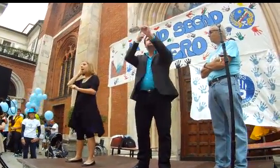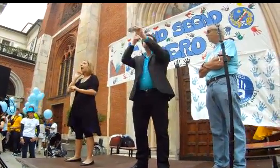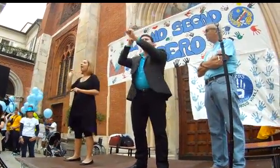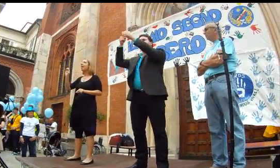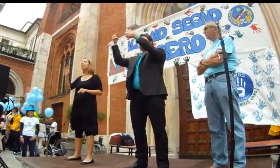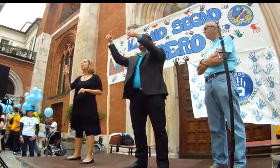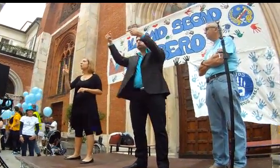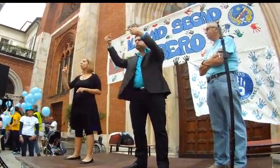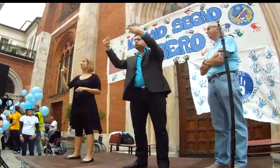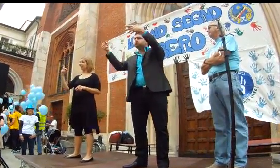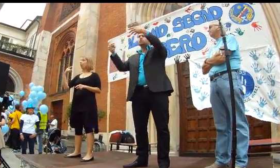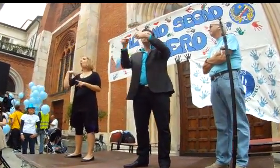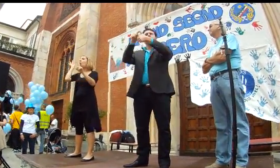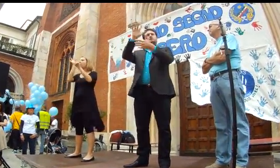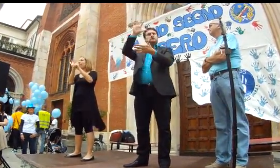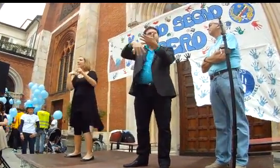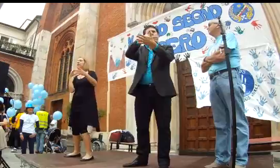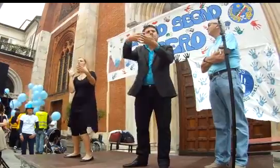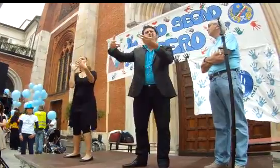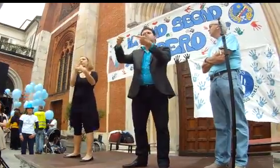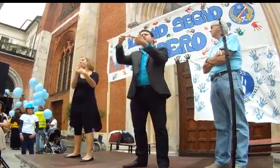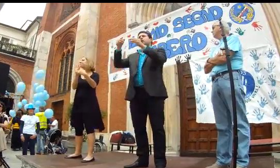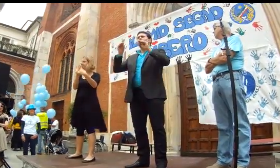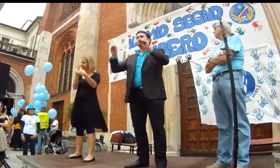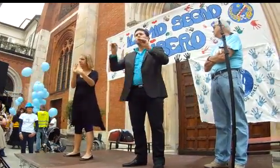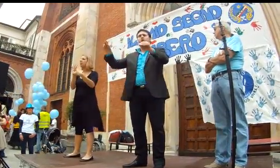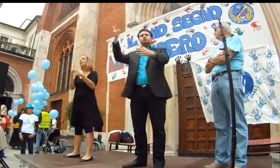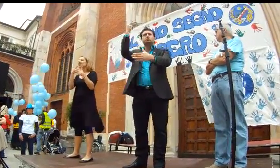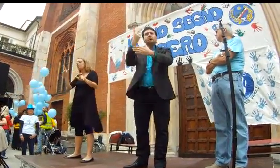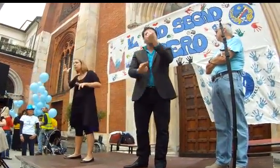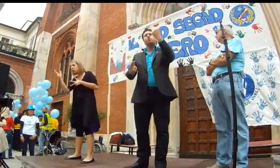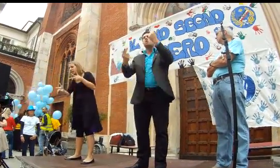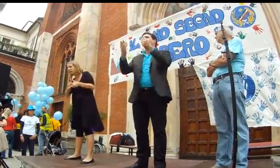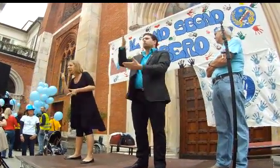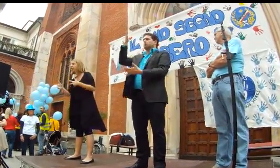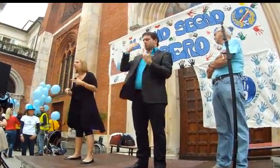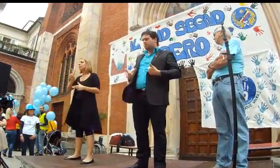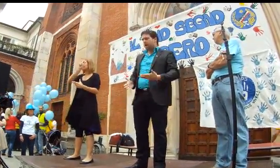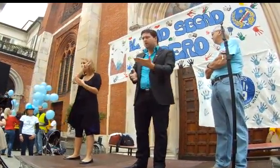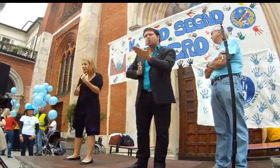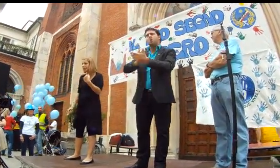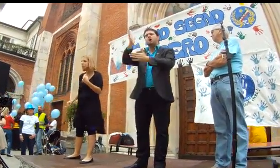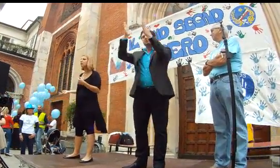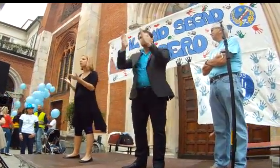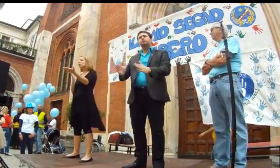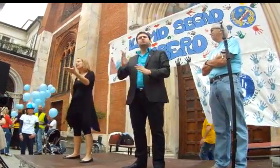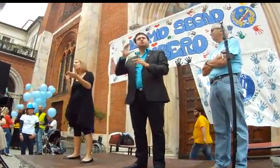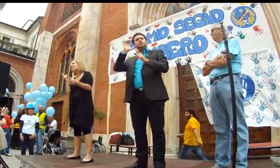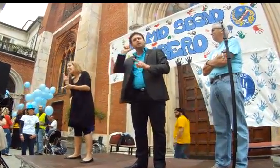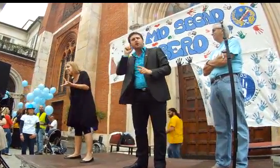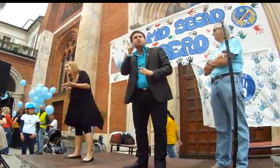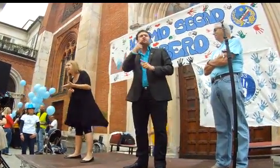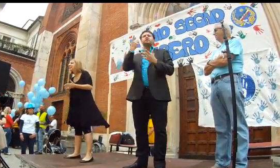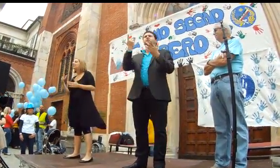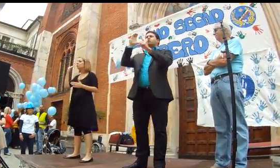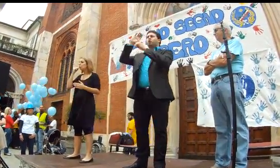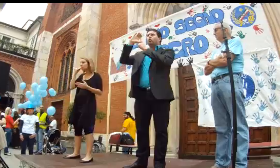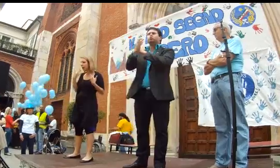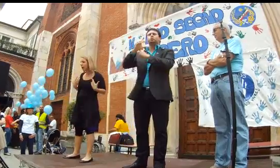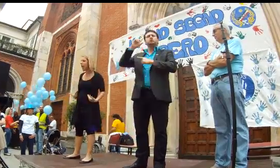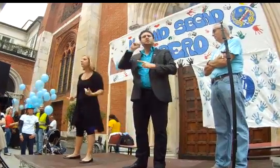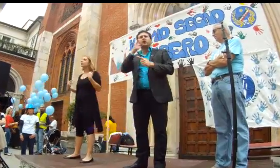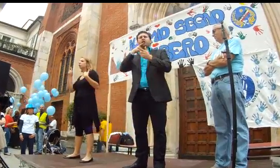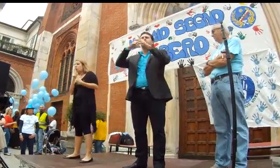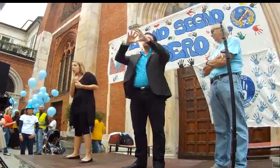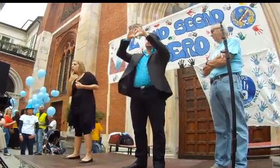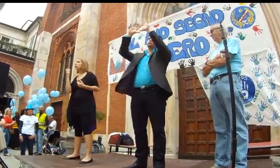In Francia, noi vogliamo collegarci con loro proprio per propagare la